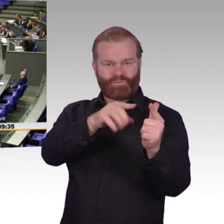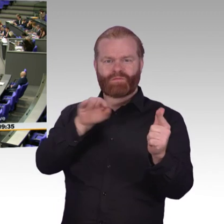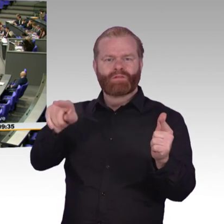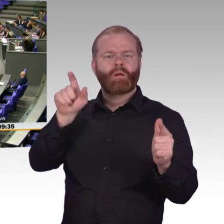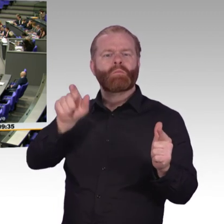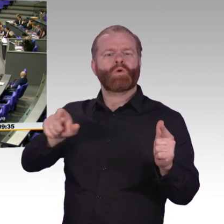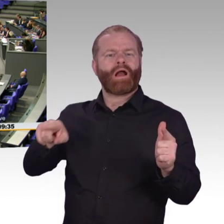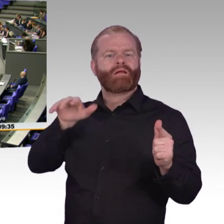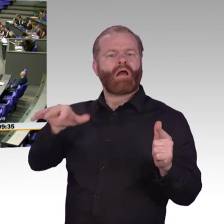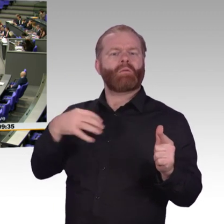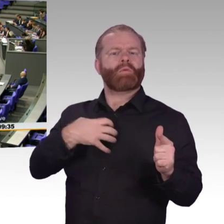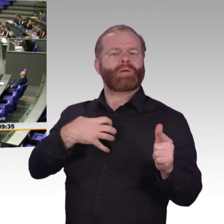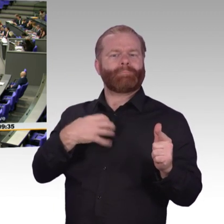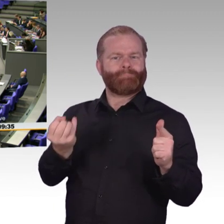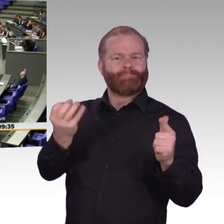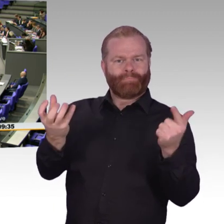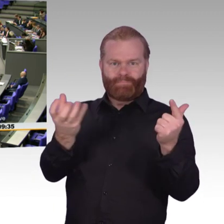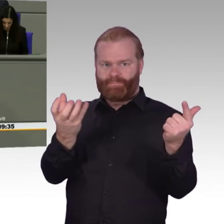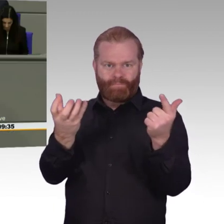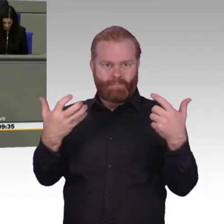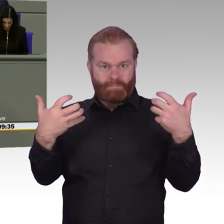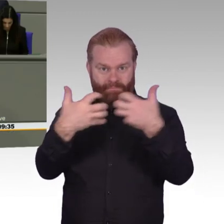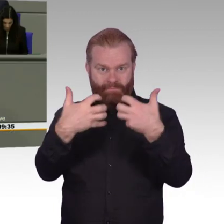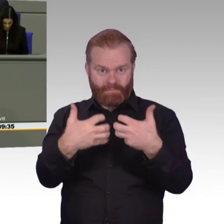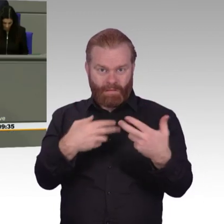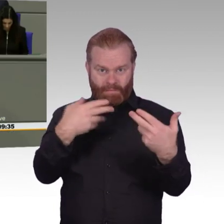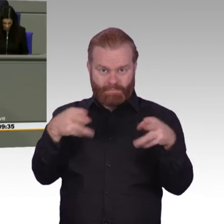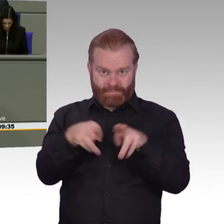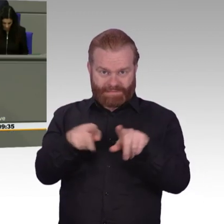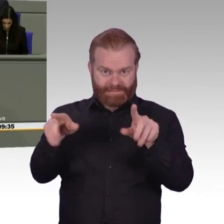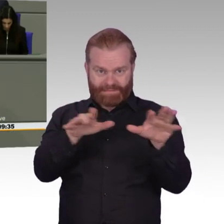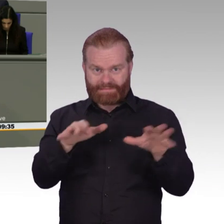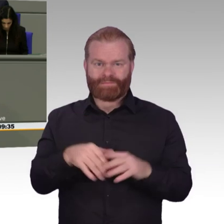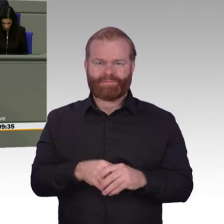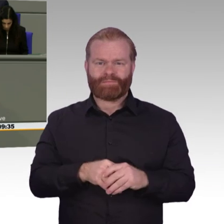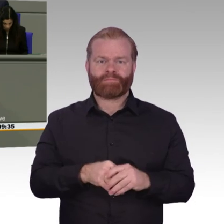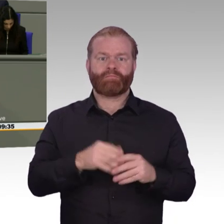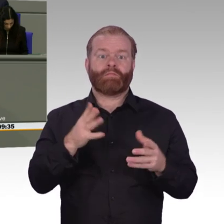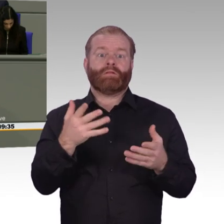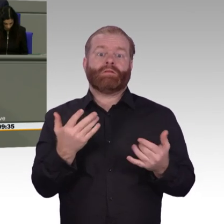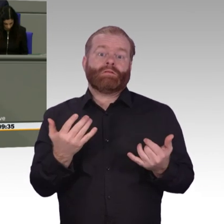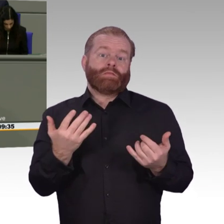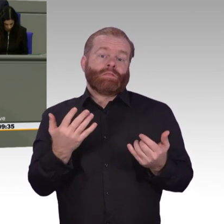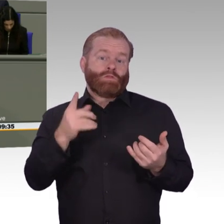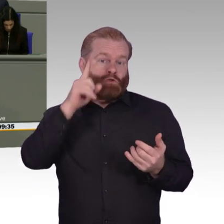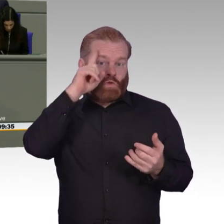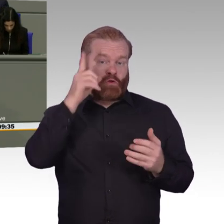Security by Design sollte gesetzlich verankert werden. Flächendeckender Glasfaserausbau bis 2025. Gut, 2025,